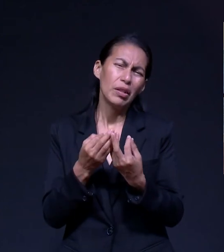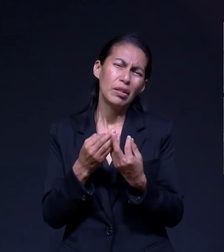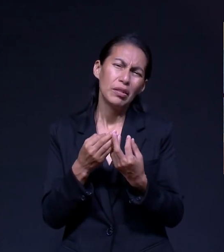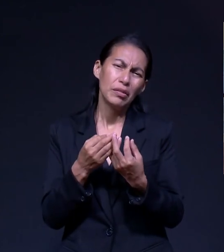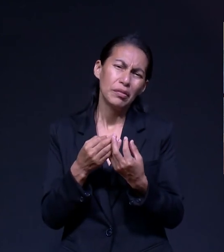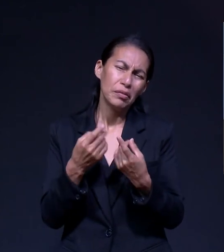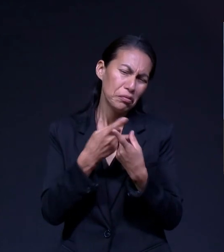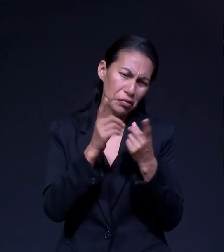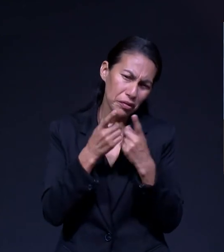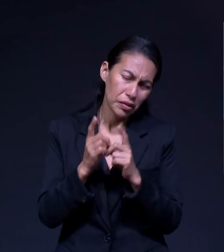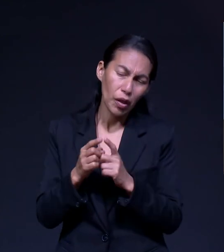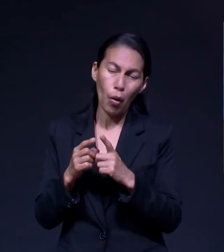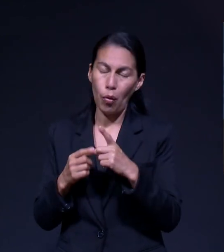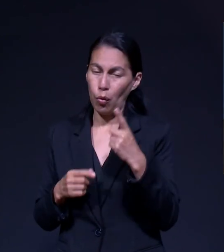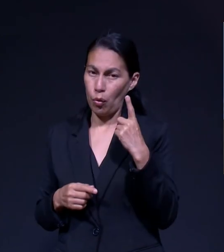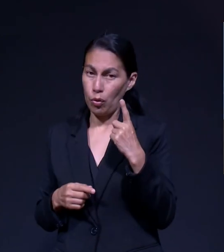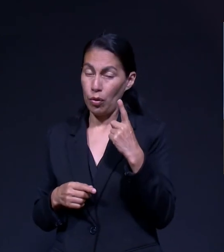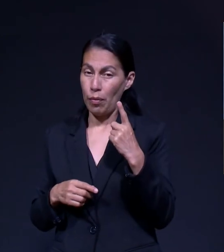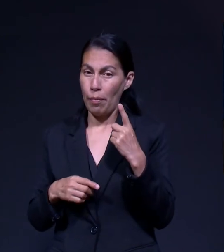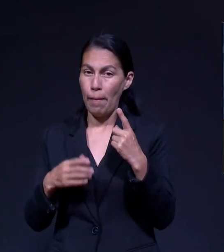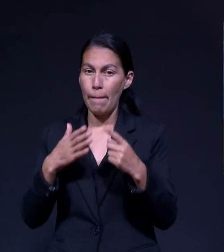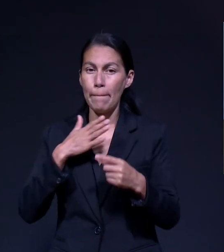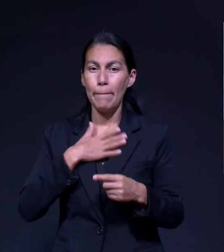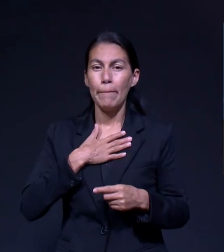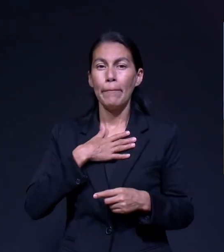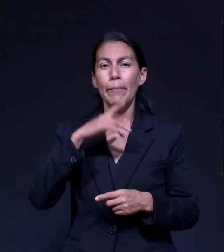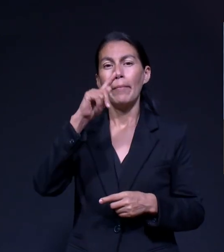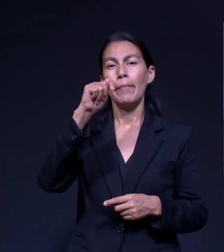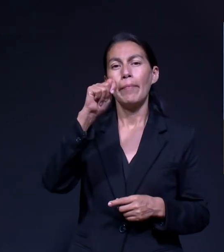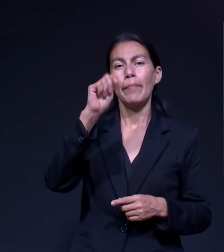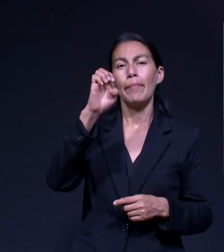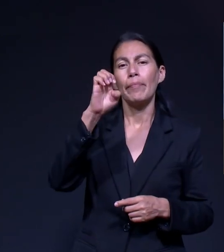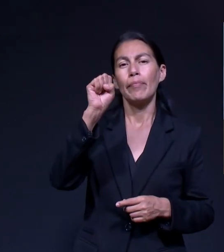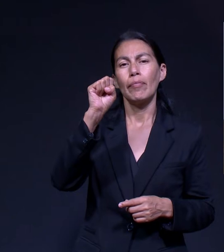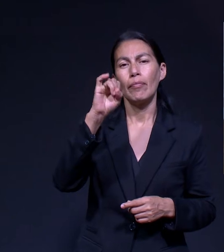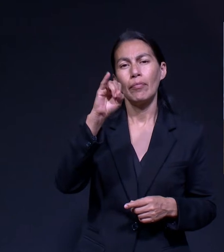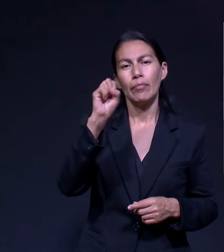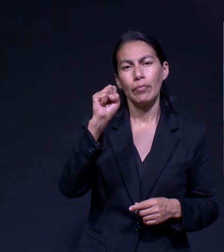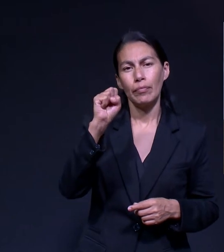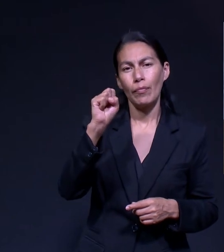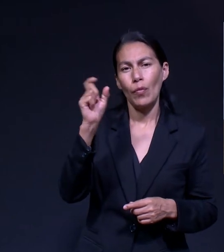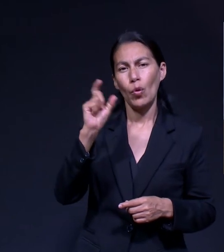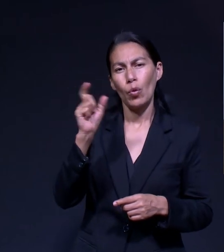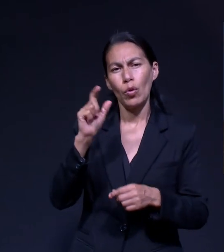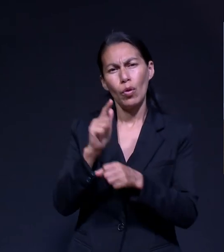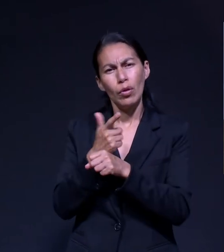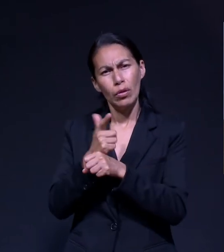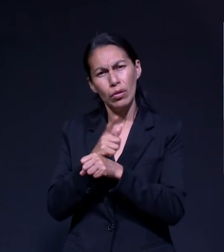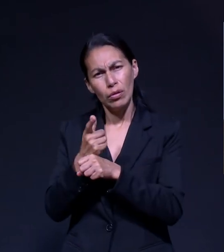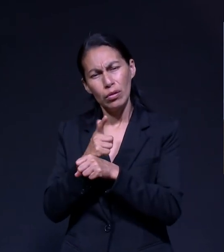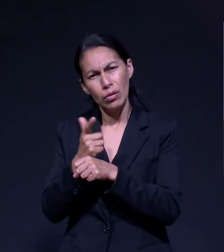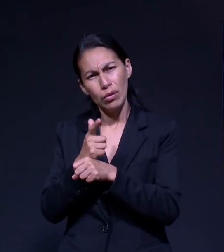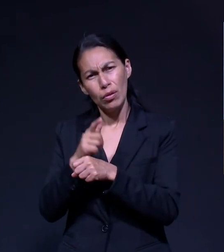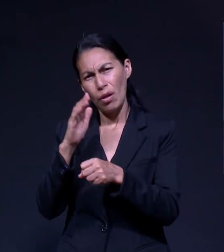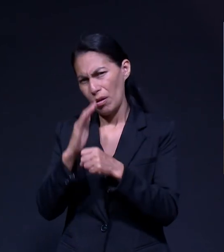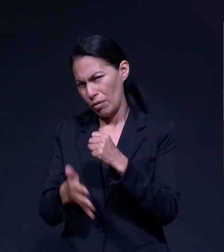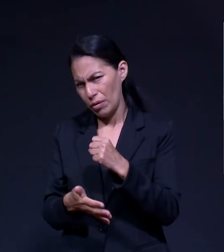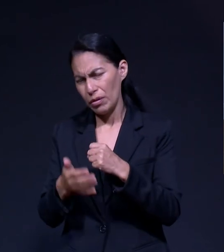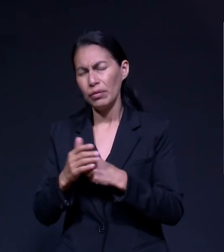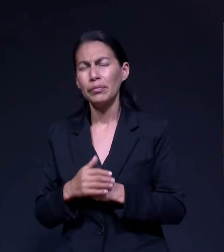Medios Uno De Ellos Fue Para Mi Tesis De Final De Final De La Licenciatura El